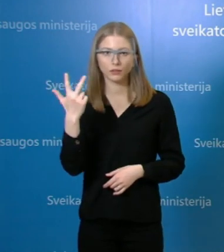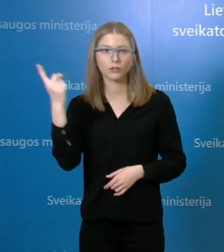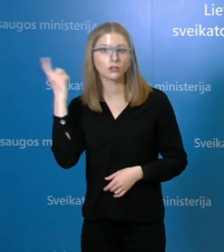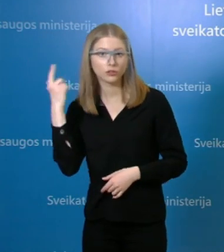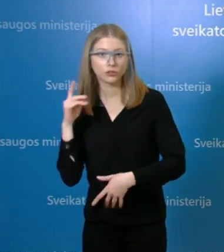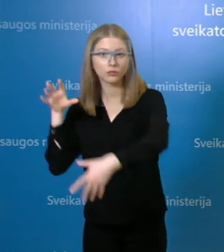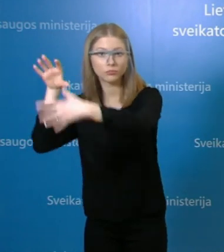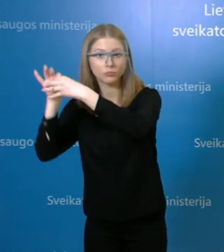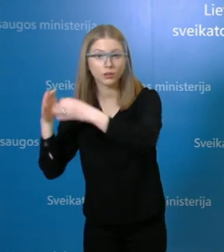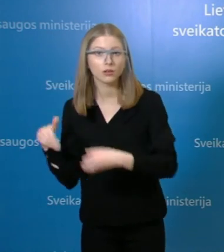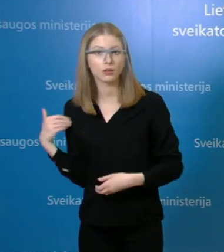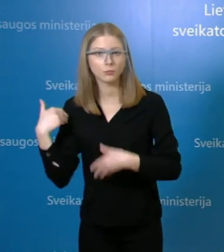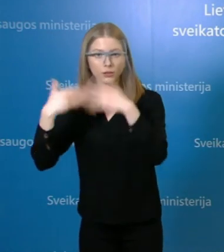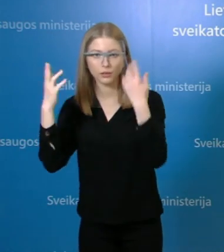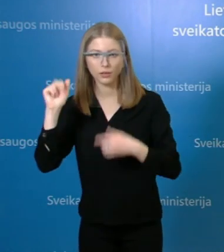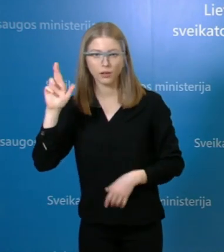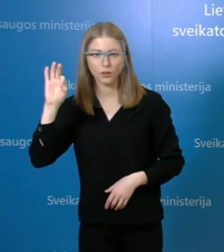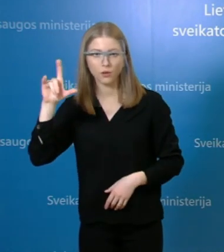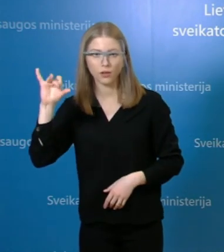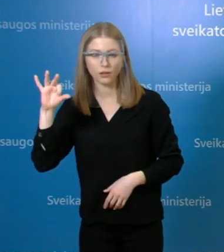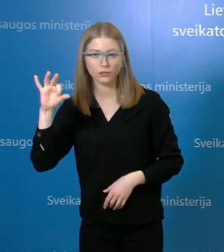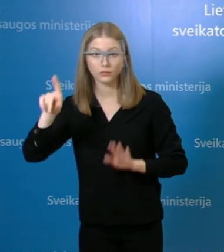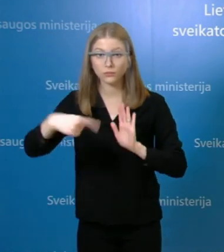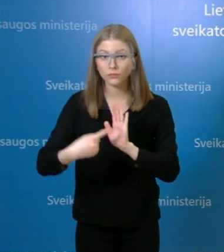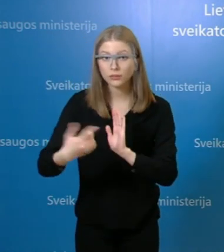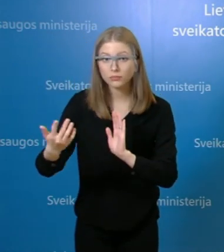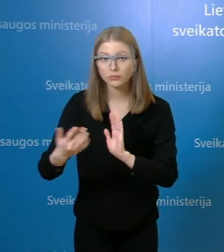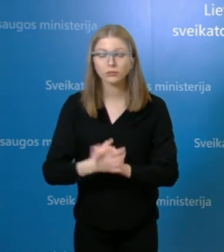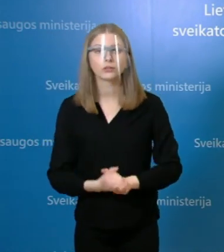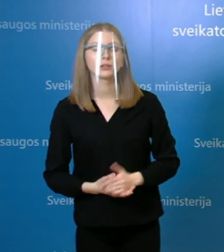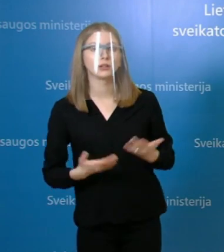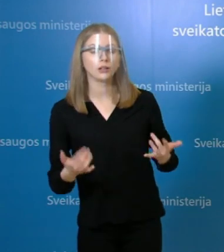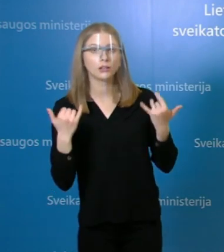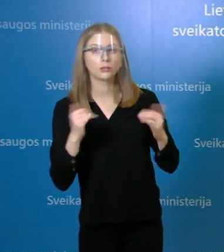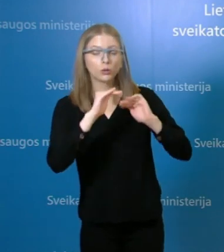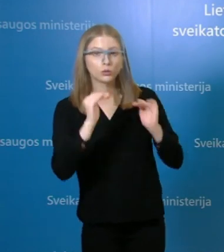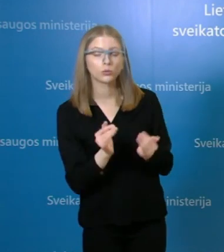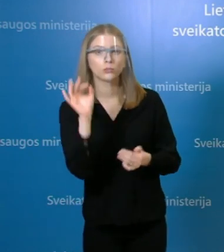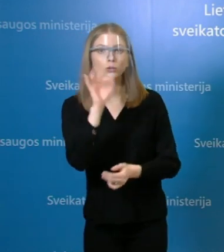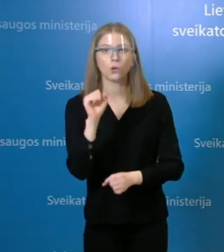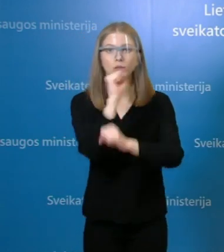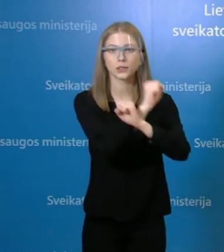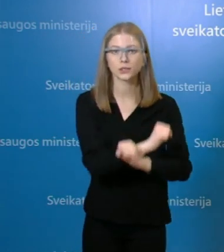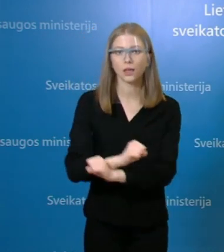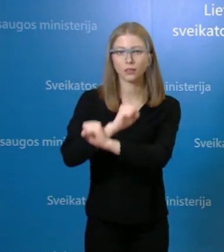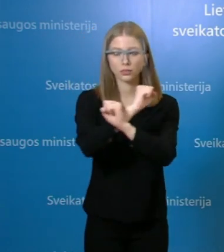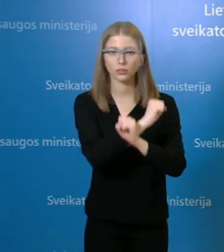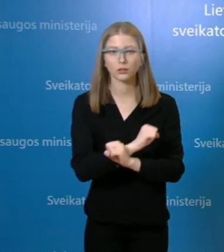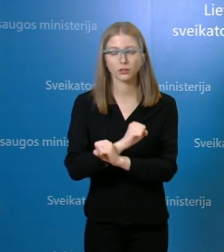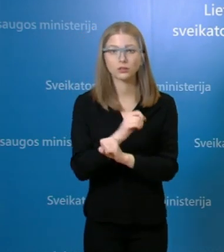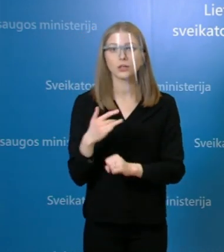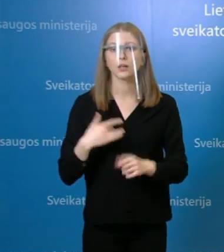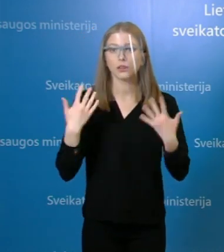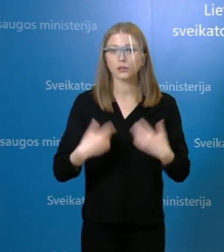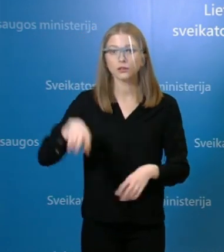Labadena, Karoli, jūsų klausimai. Sikiai, tai prie tokią klausimą dėl santros klinikų gal jau yra iškėsti